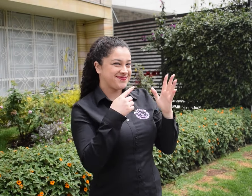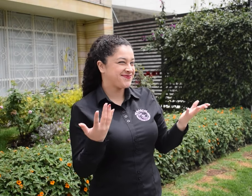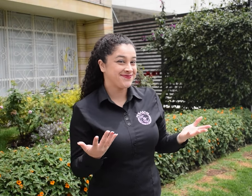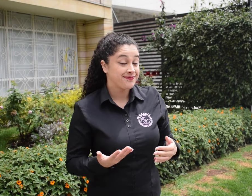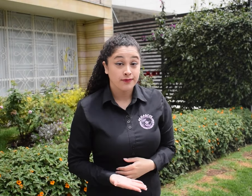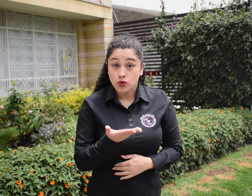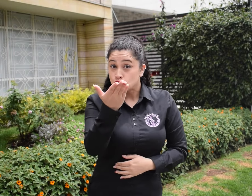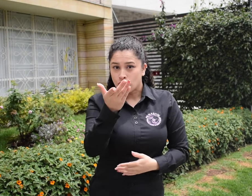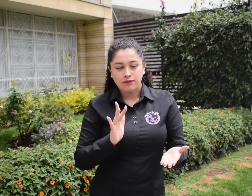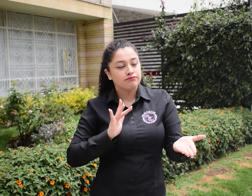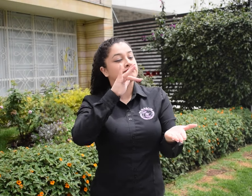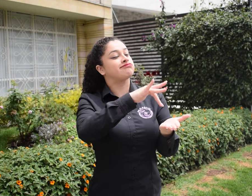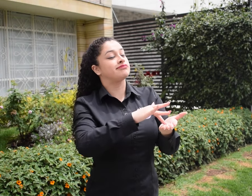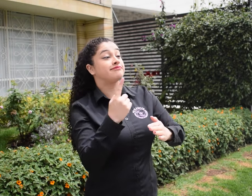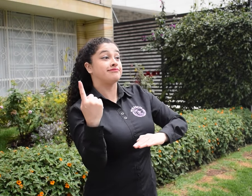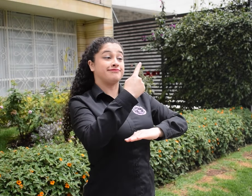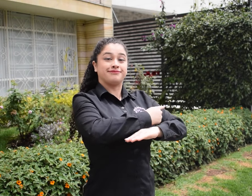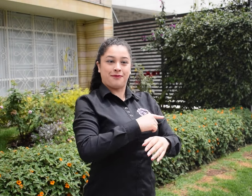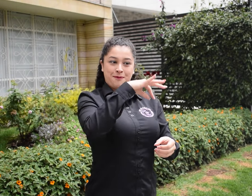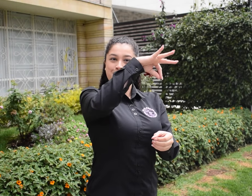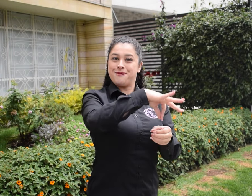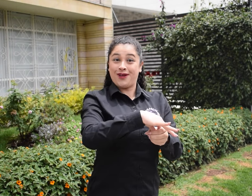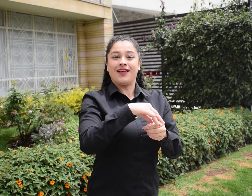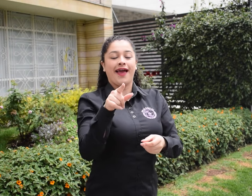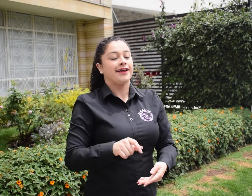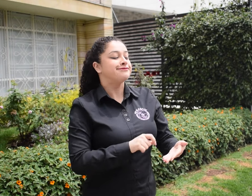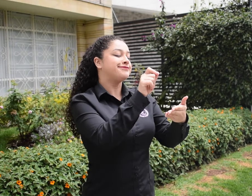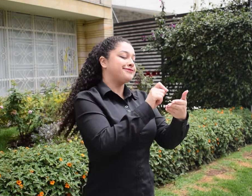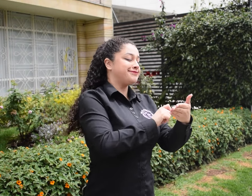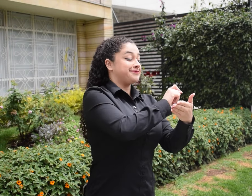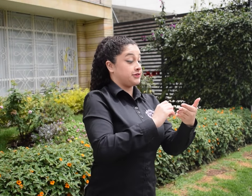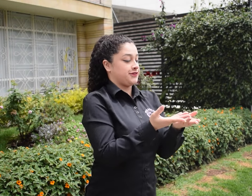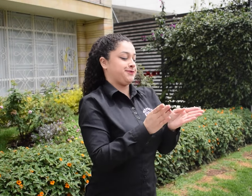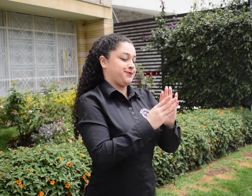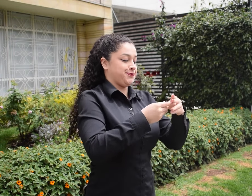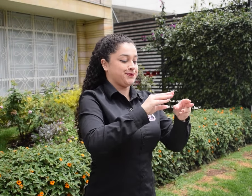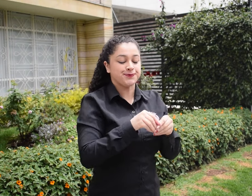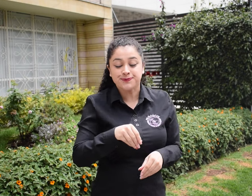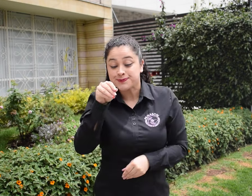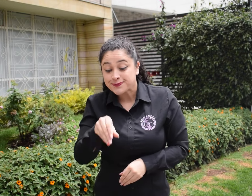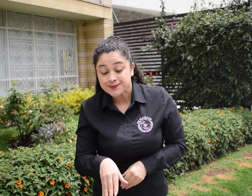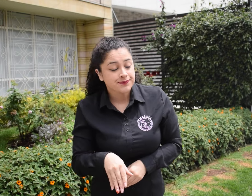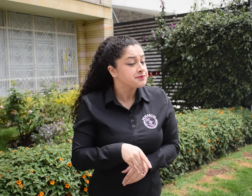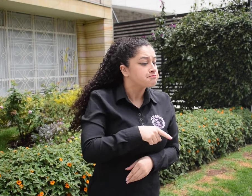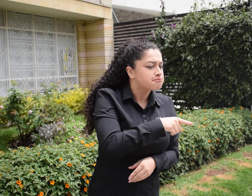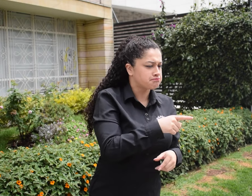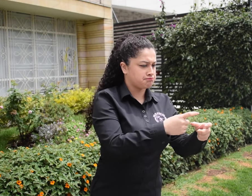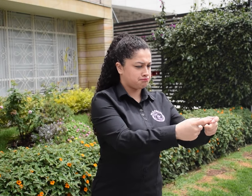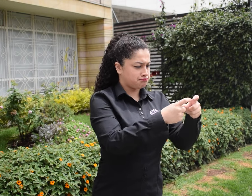4. El día de la elección, después de votar, el jurado te entregará el certificado electoral.